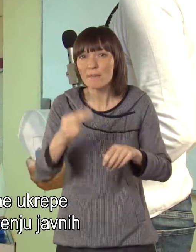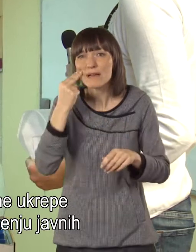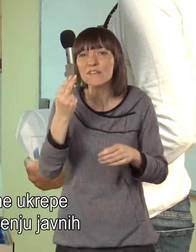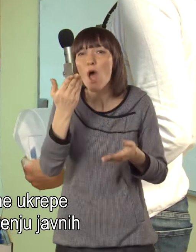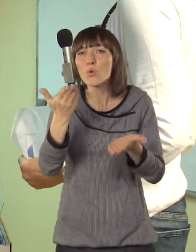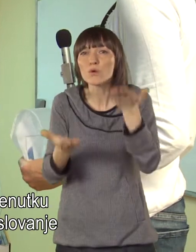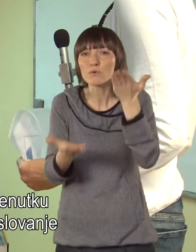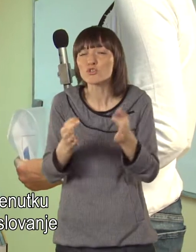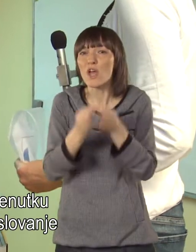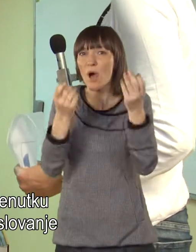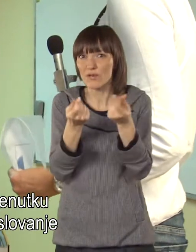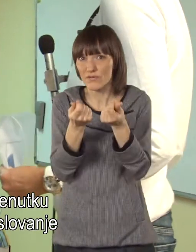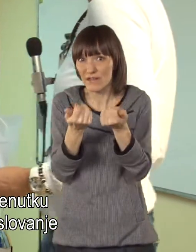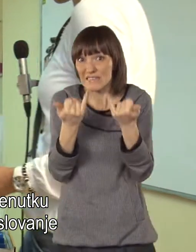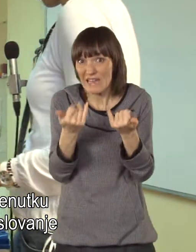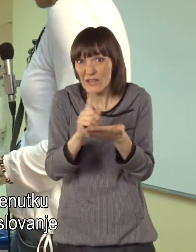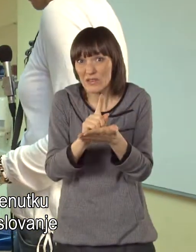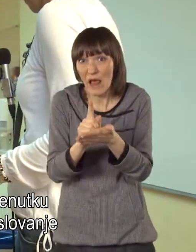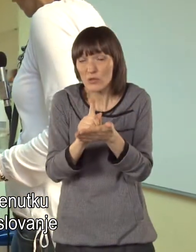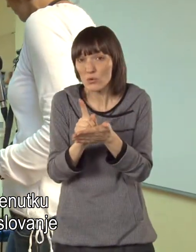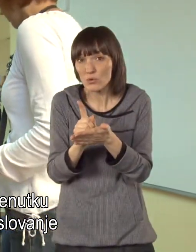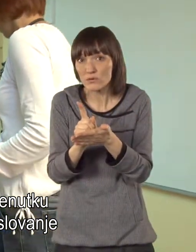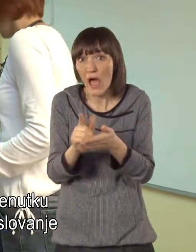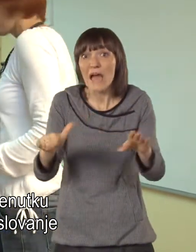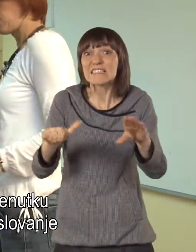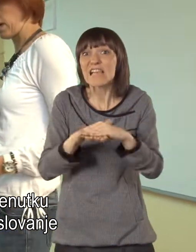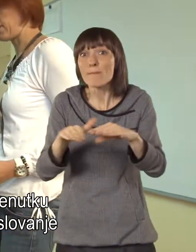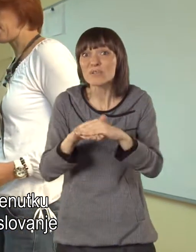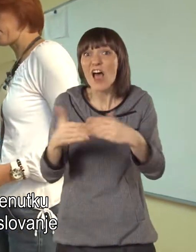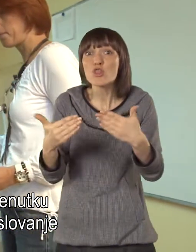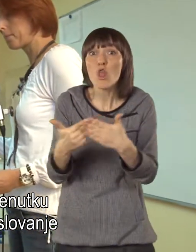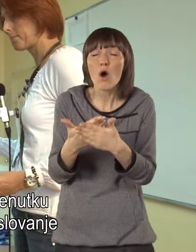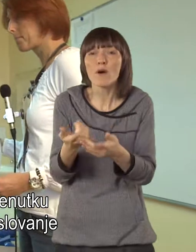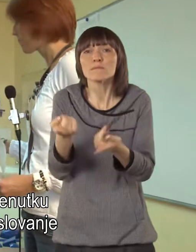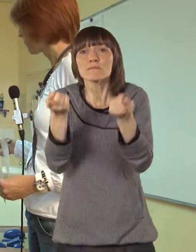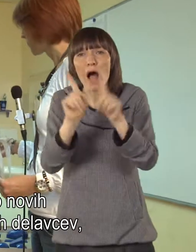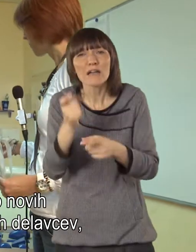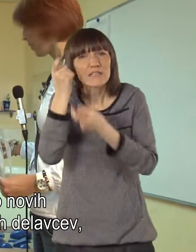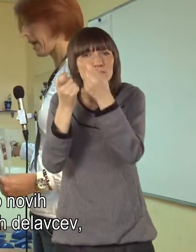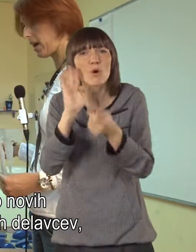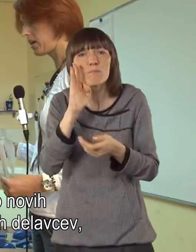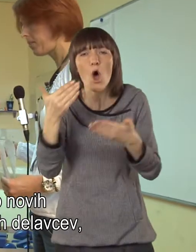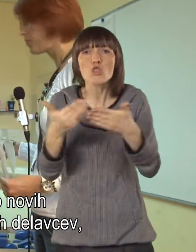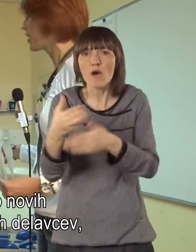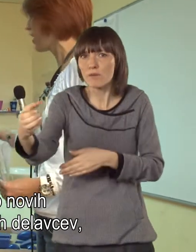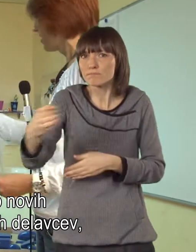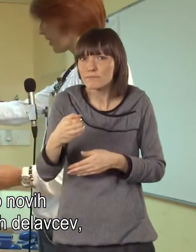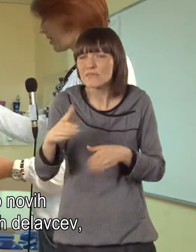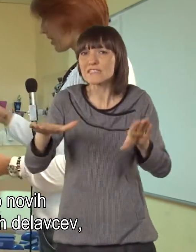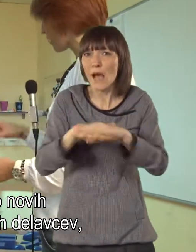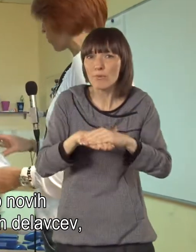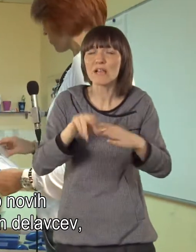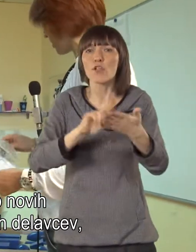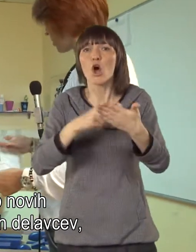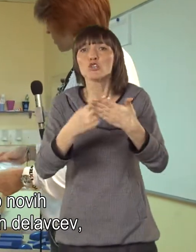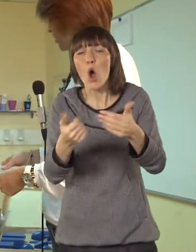ravnoteženju javnih financ, je v tem trenutku kakršnokoli zaposlovanje ali razmišljanje o novih zaposlitvah